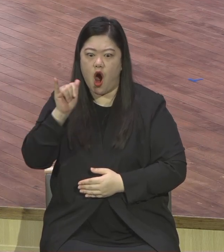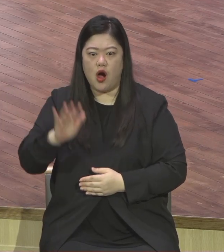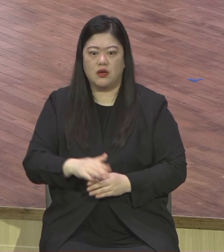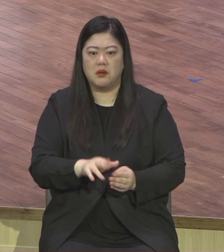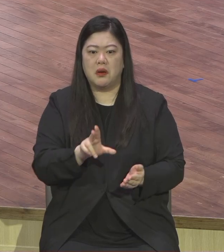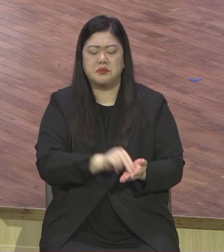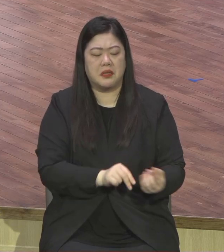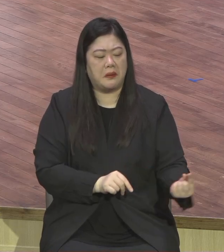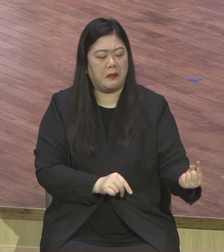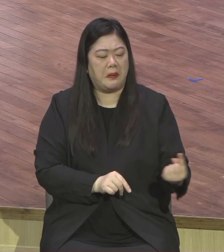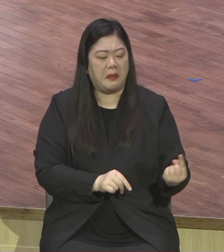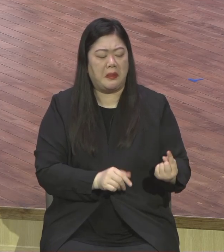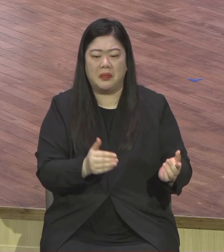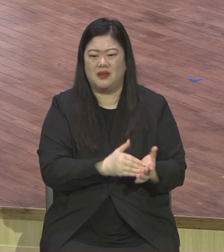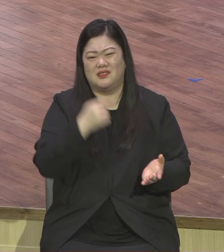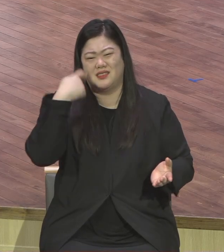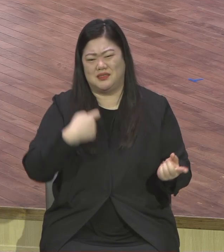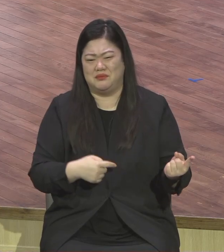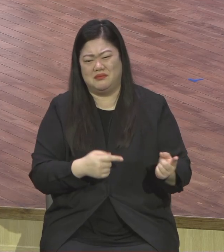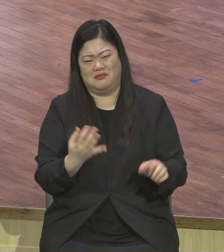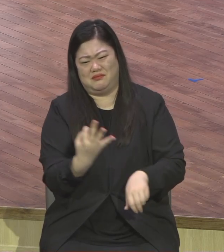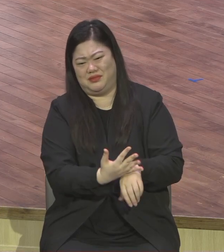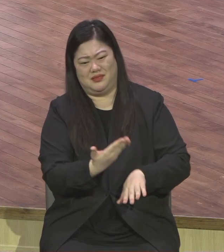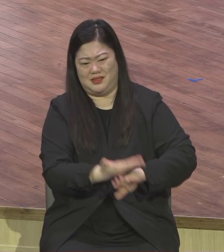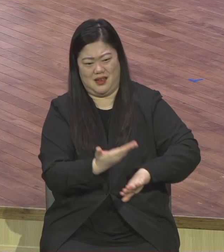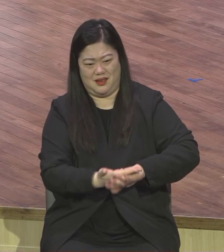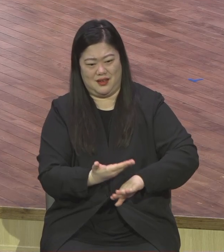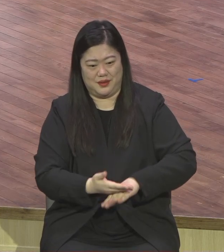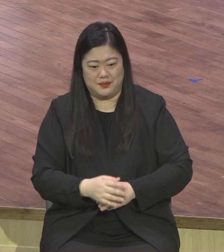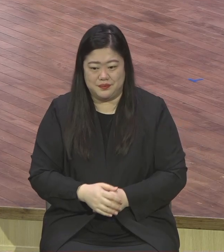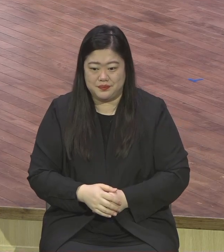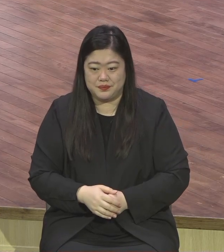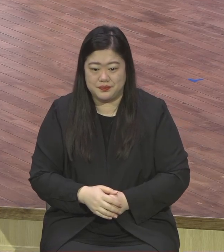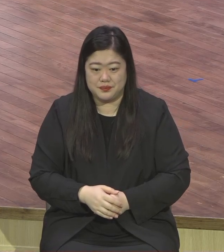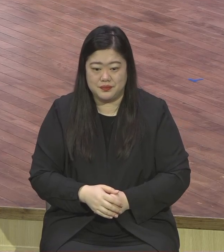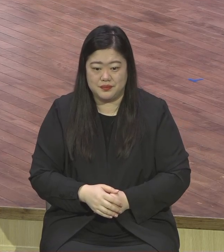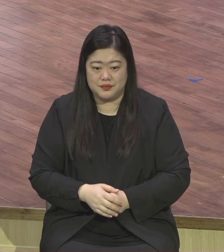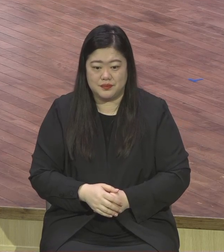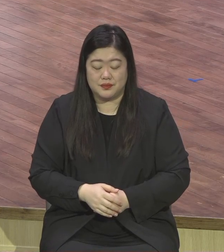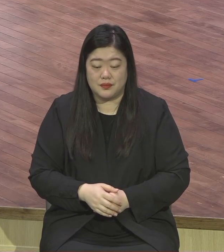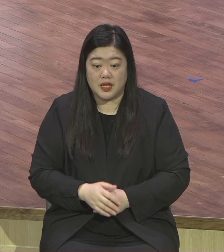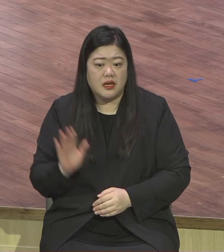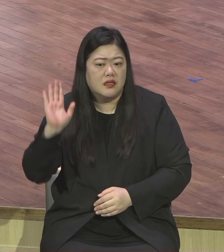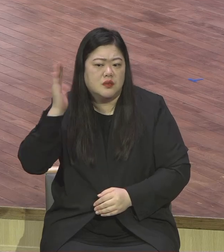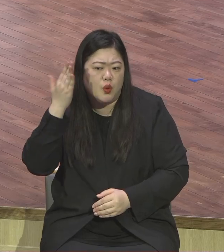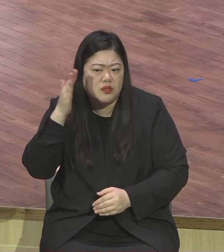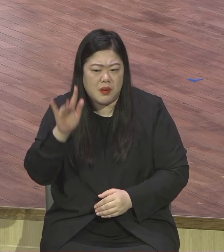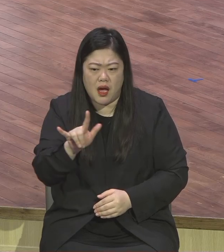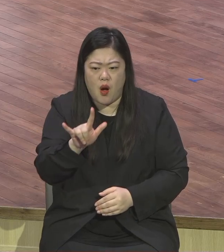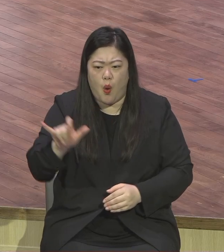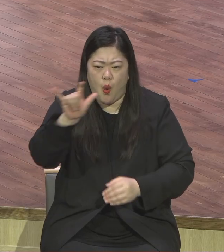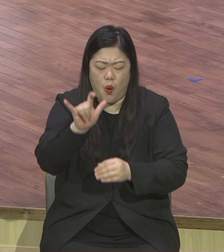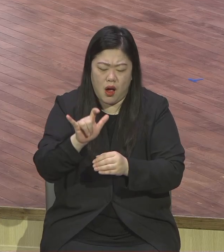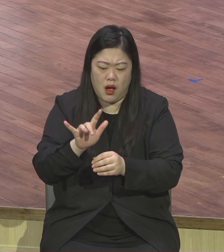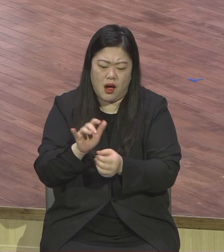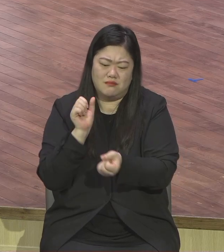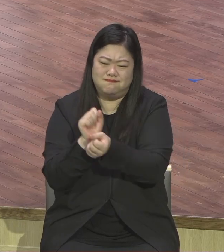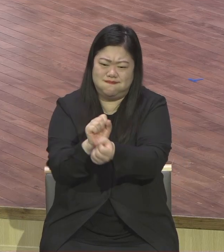온라인 새생명 초청주의를 기획했습니다. 온라인은 온라인과 오프라인을 합해서 한